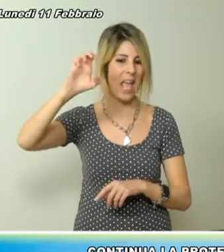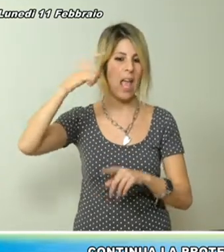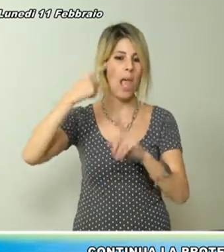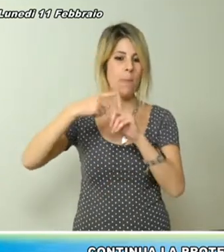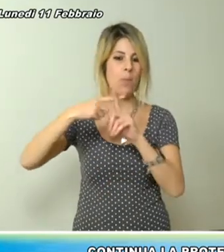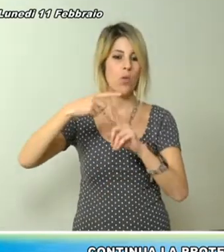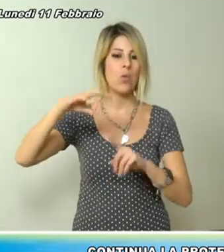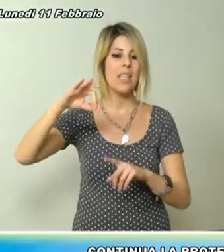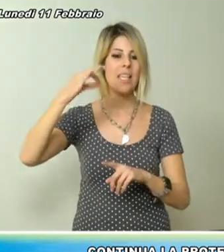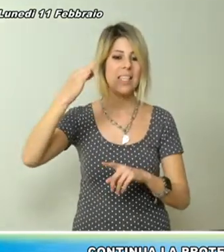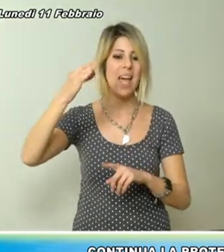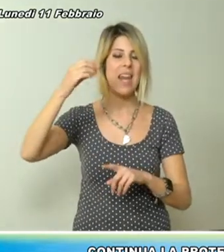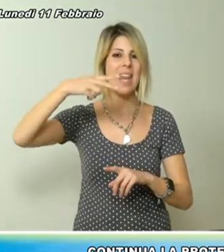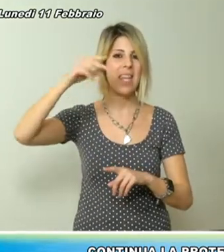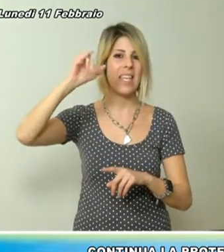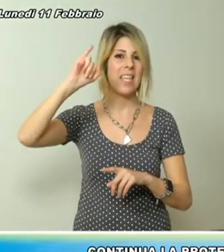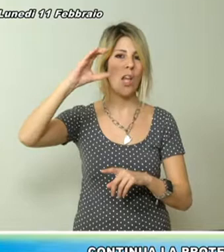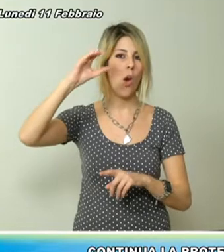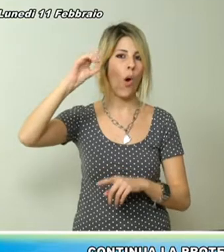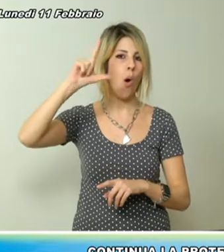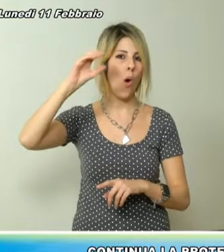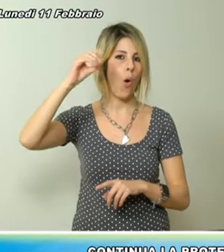a Bosa, a Tres Nurages.